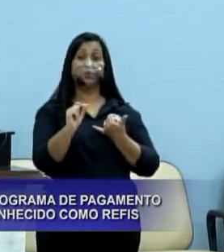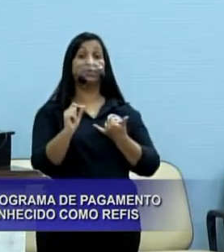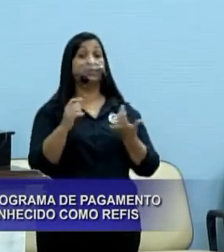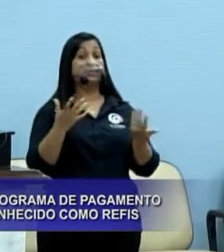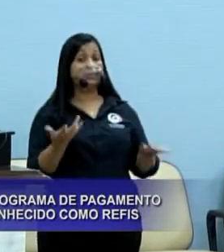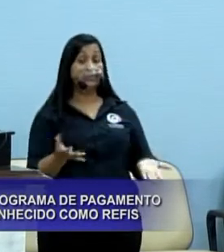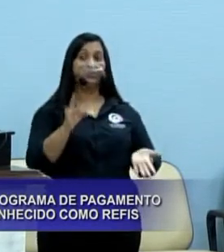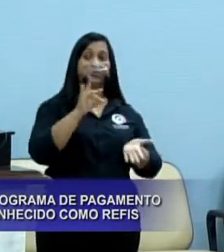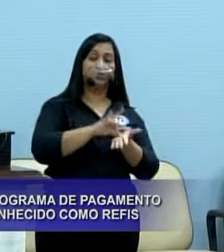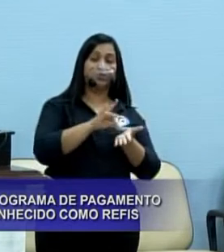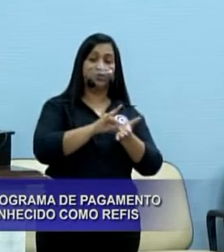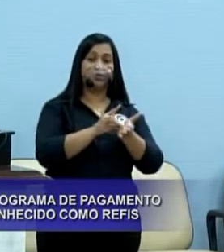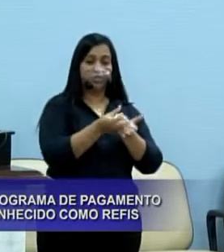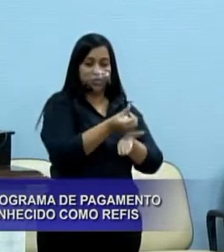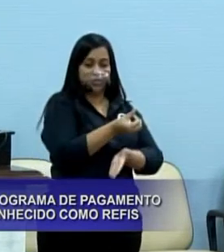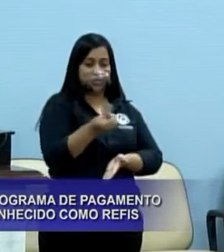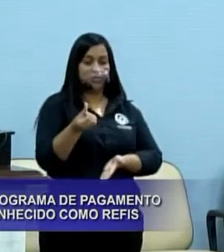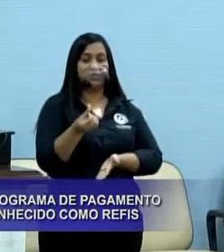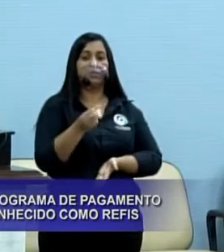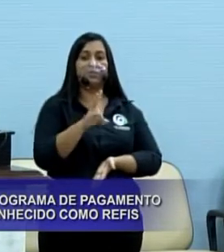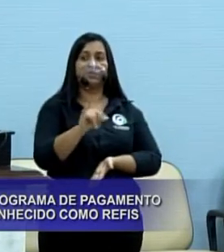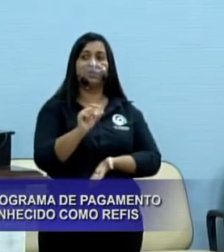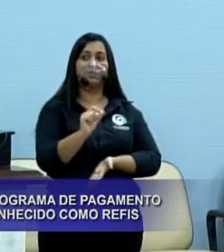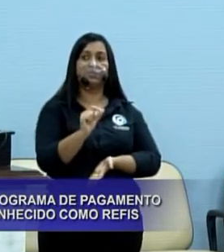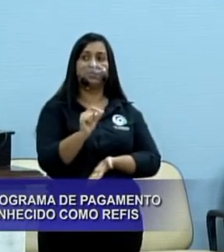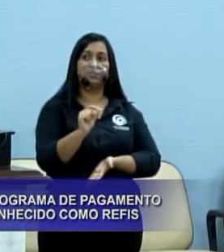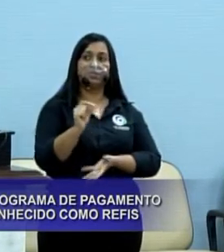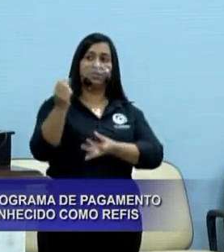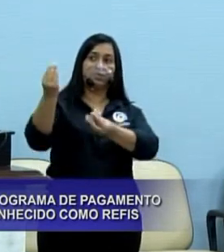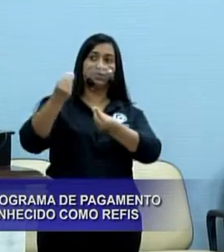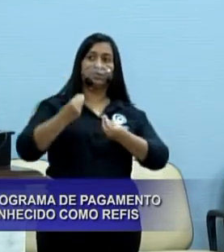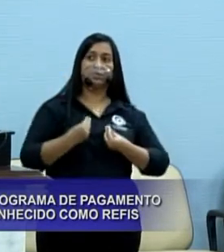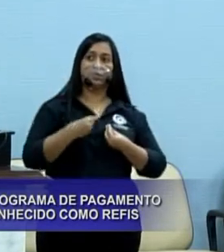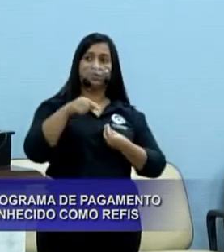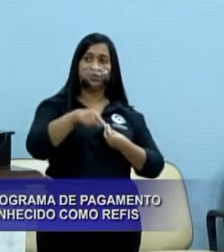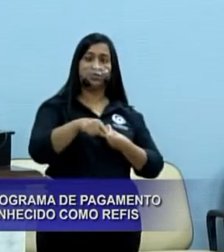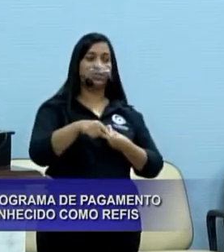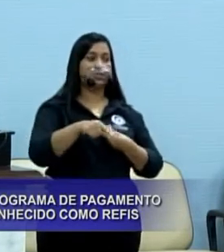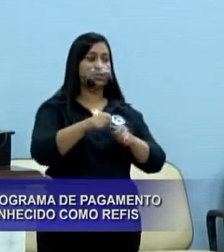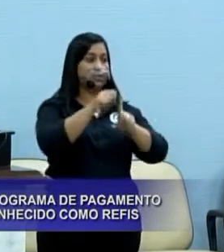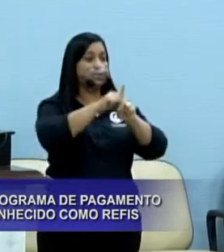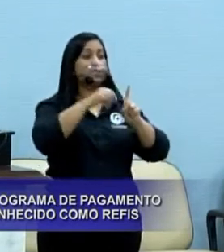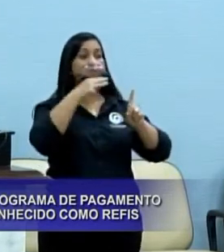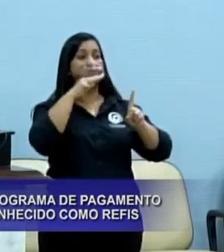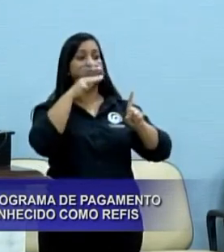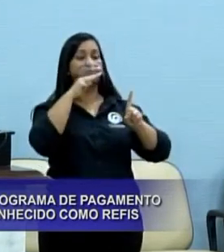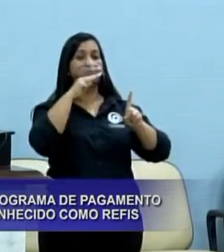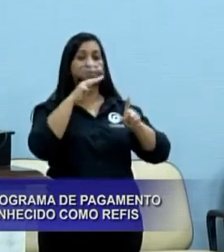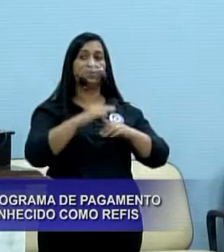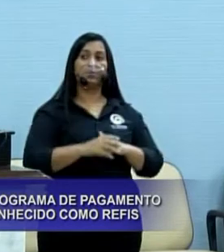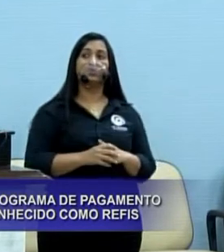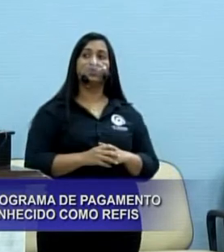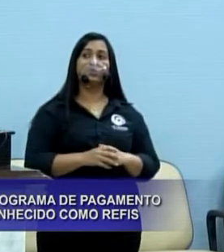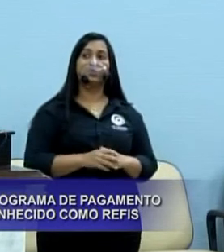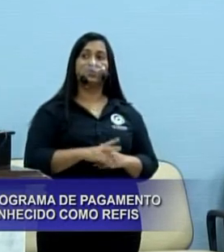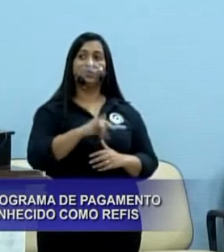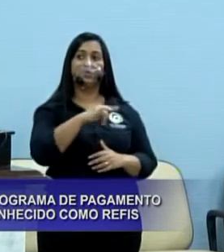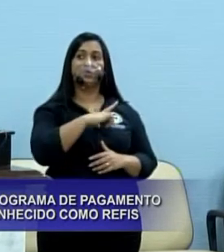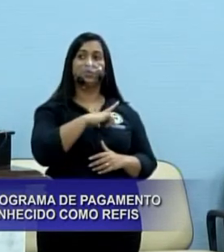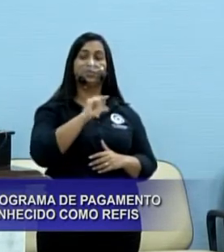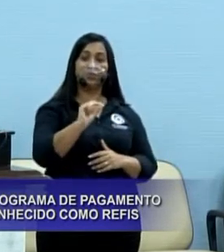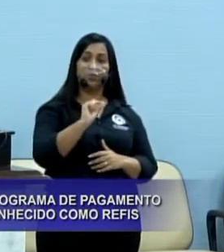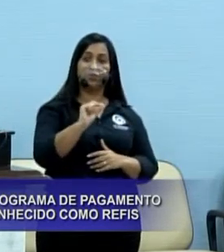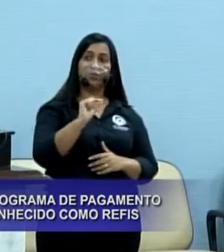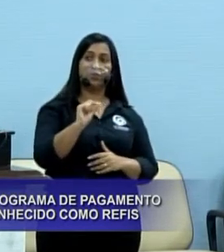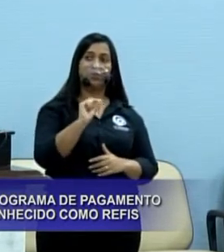provavelmente esse semestre o Refis será enviado à Câmara Municipal para aprovação em março, uma notícia muito boa que em março ele será